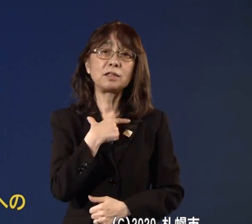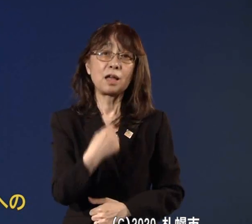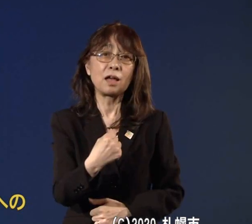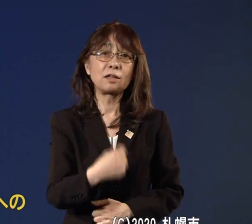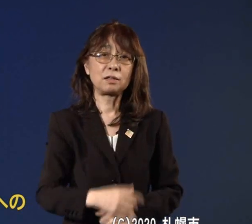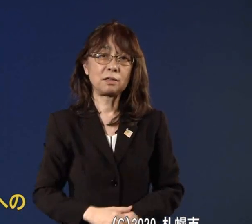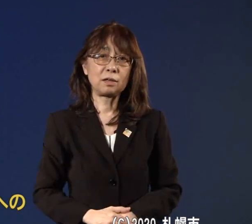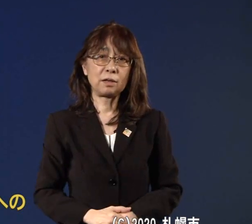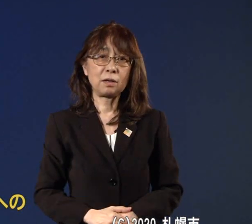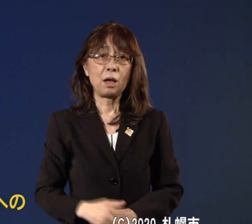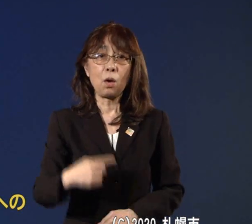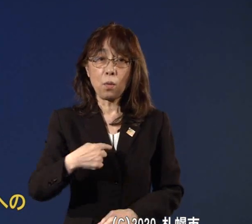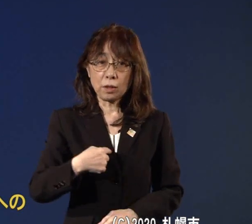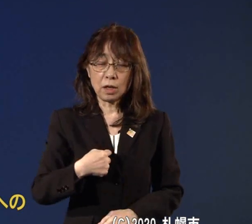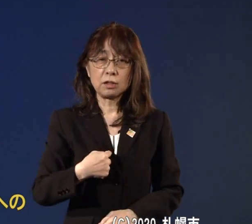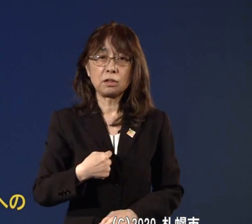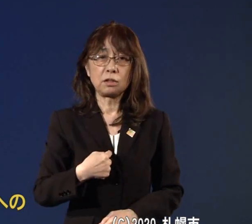私から以上であります